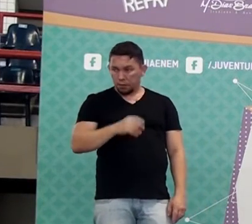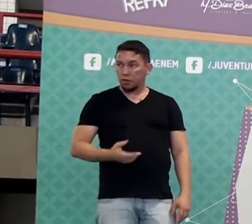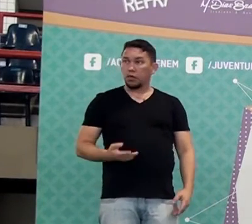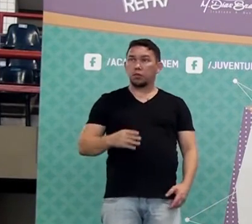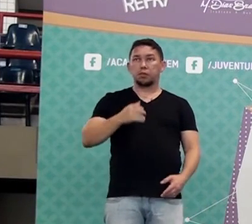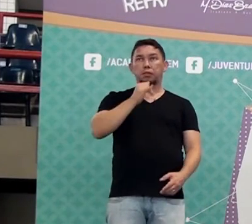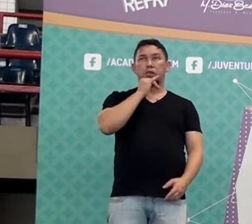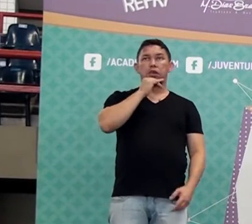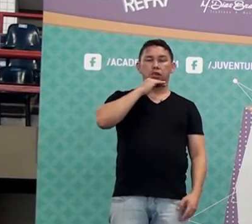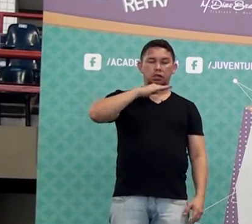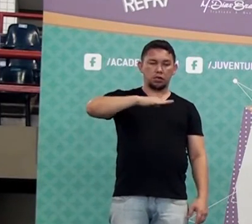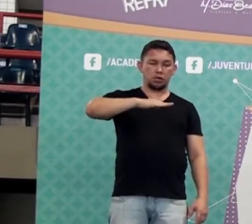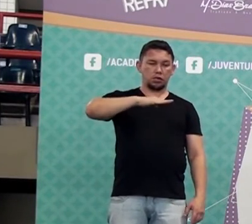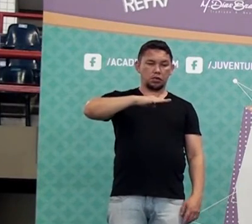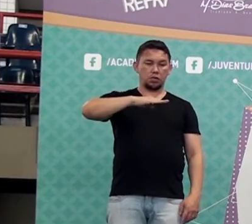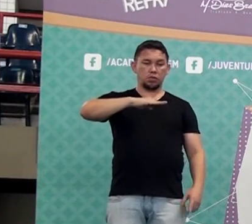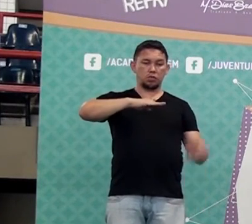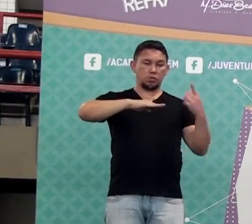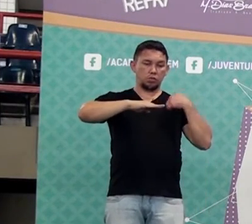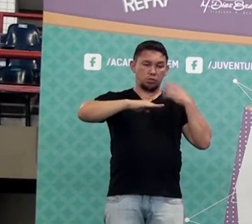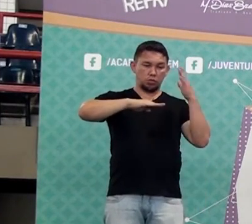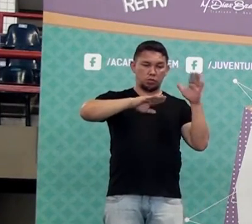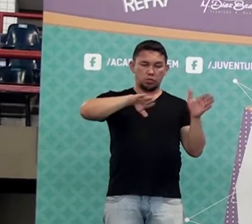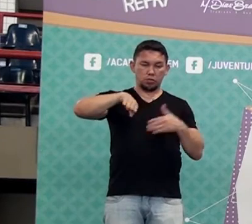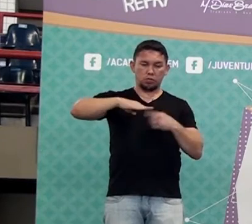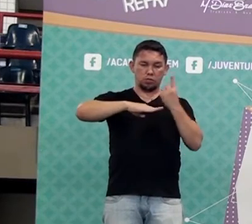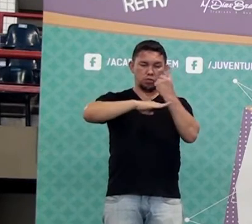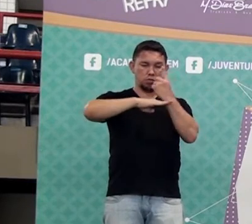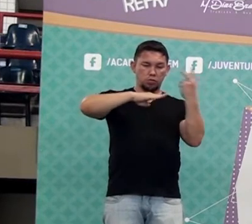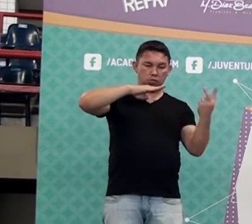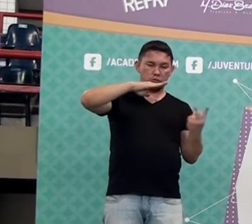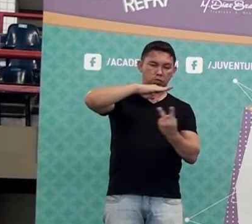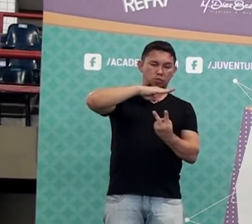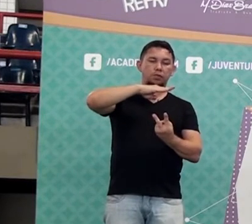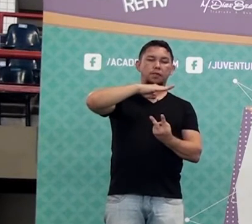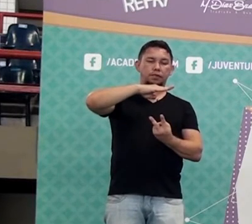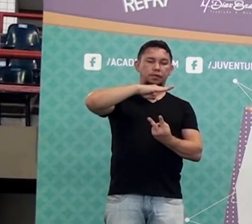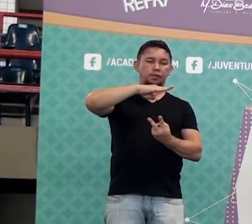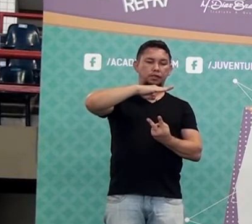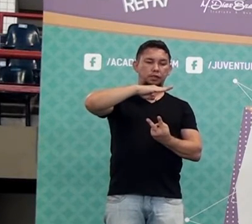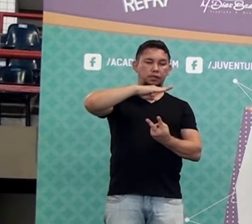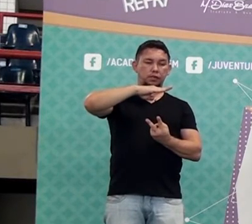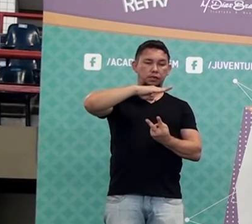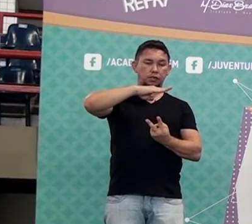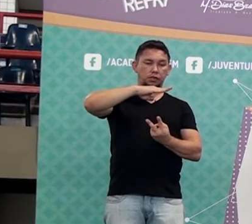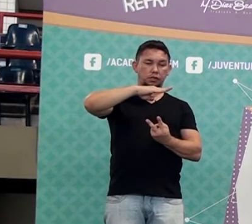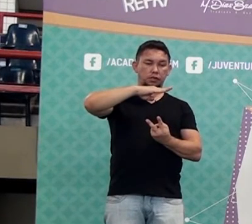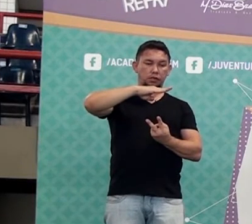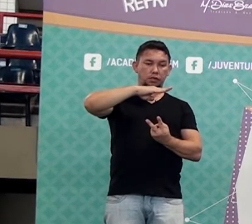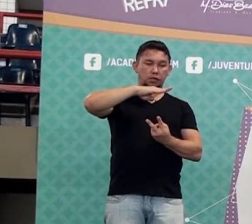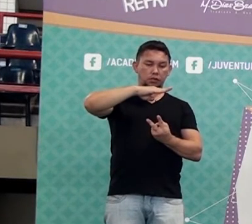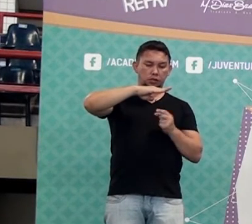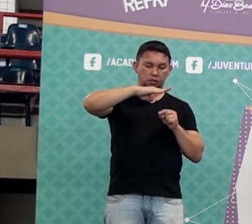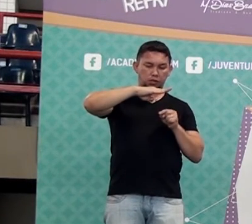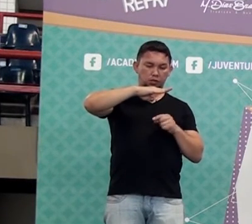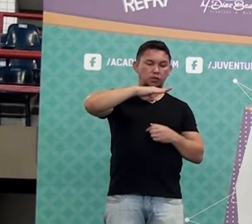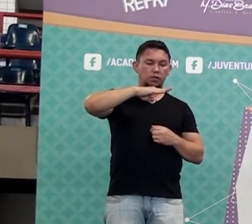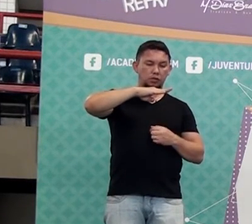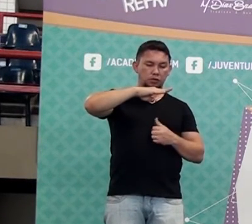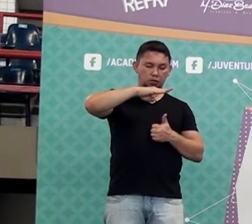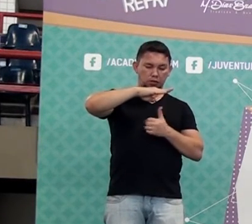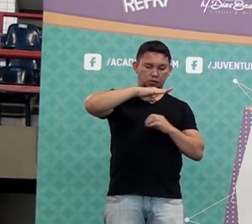Então, por exemplo, 1 meio é o 1 em cima e o 2 embaixo. Se eu quiser deixar o 100 embaixo,